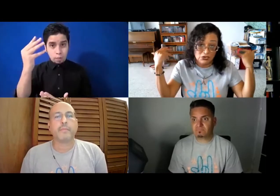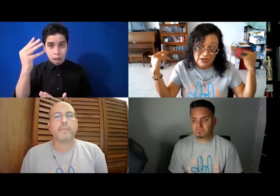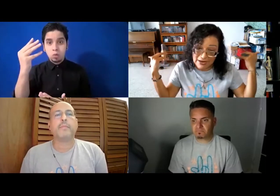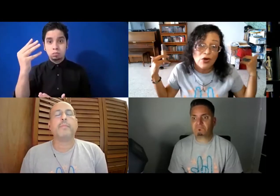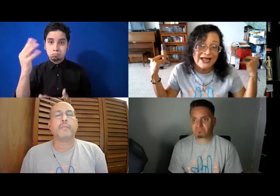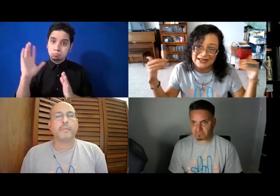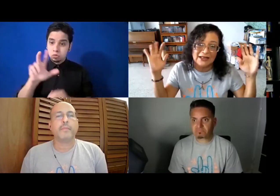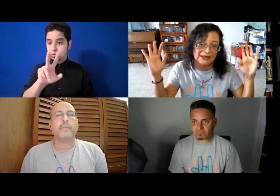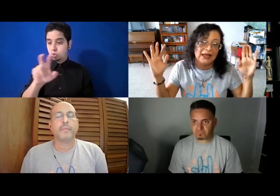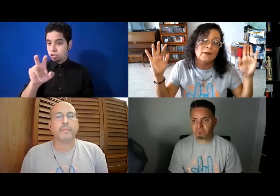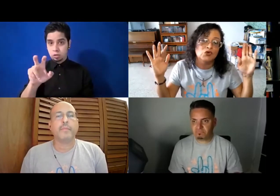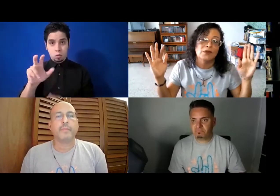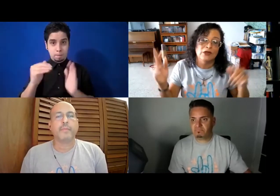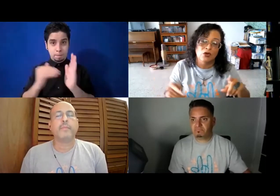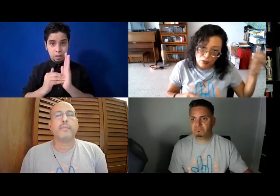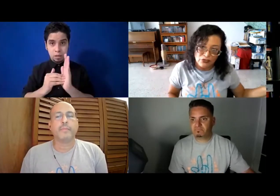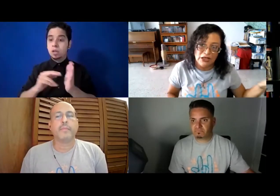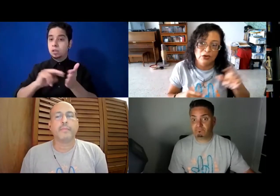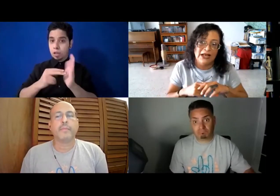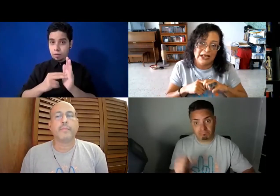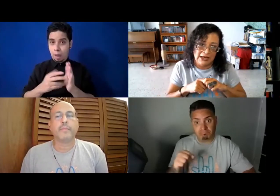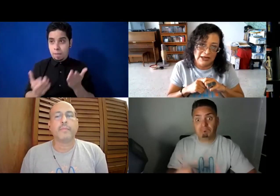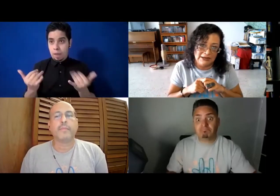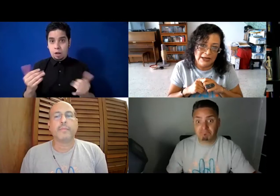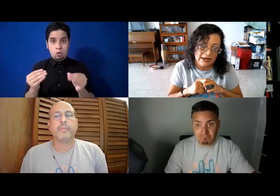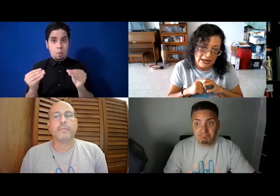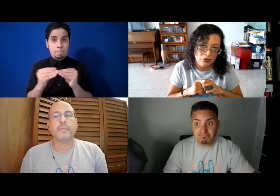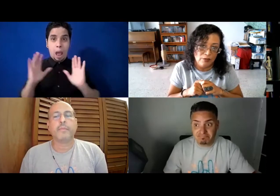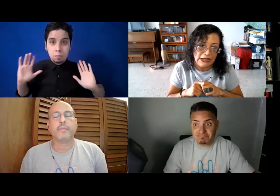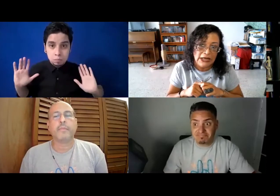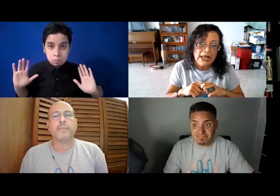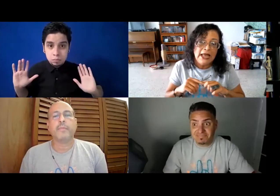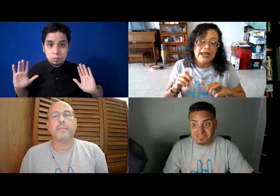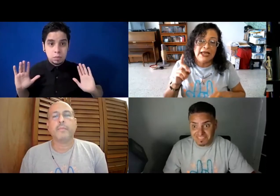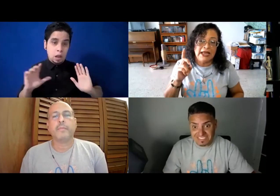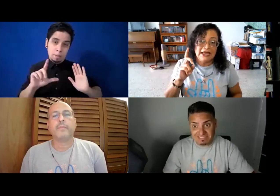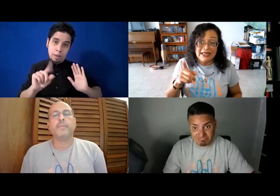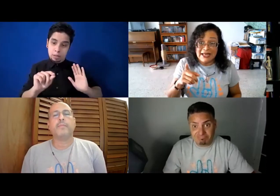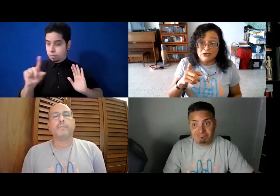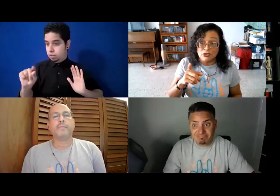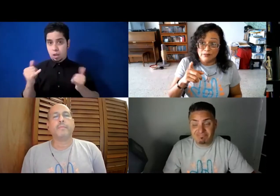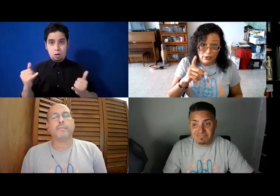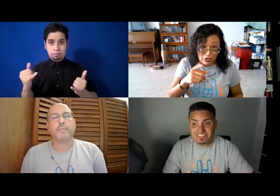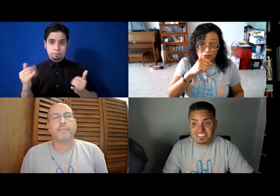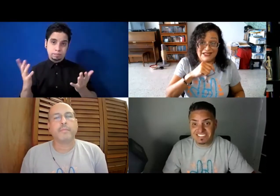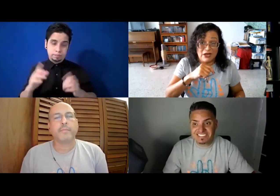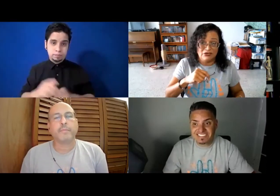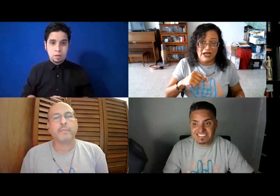yo sabemos que esa cantidad es mucho mayor aún siendo en el año 2000. Y de hecho, lo que tú dices, José,